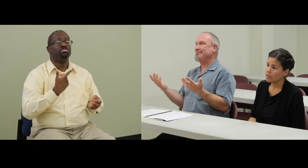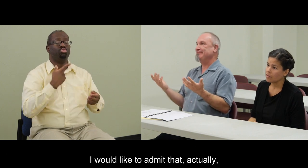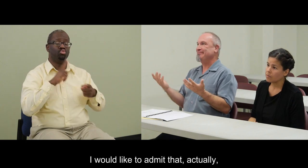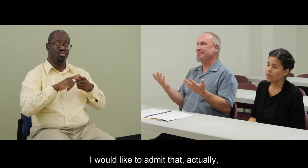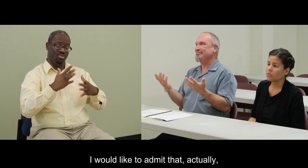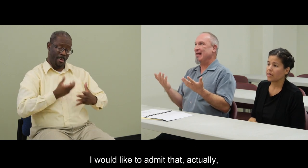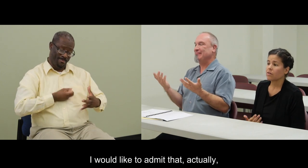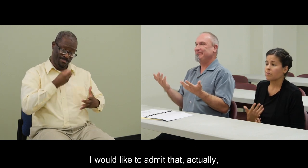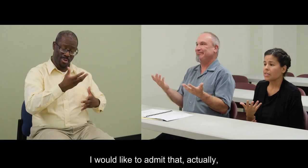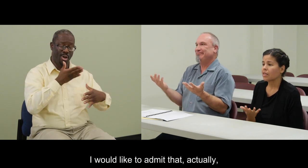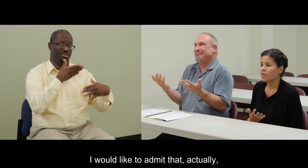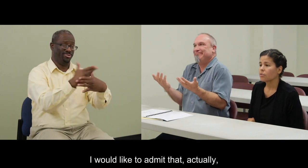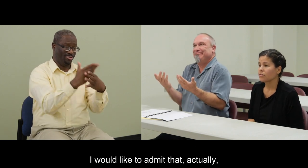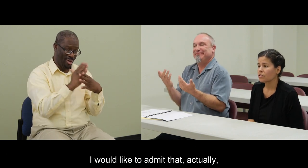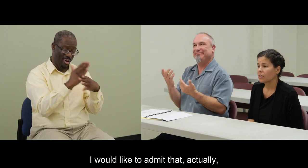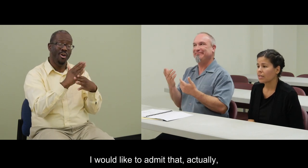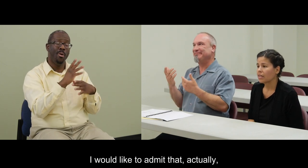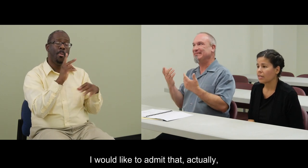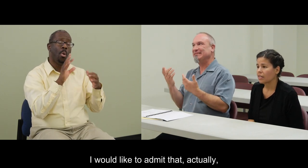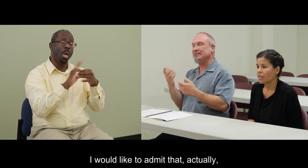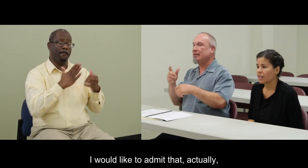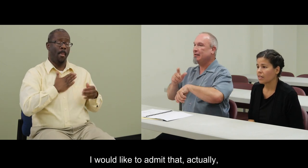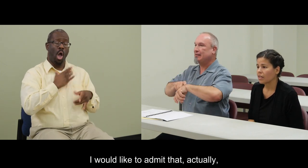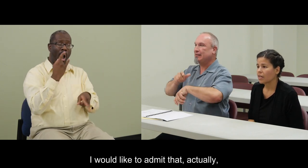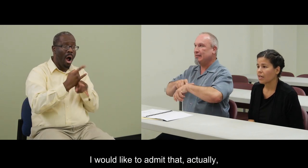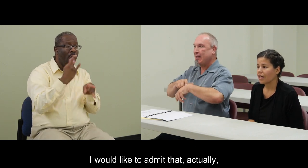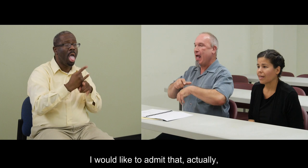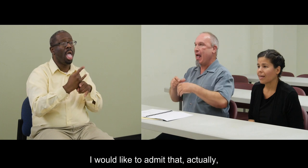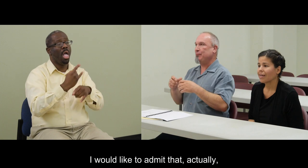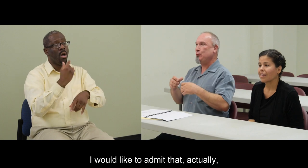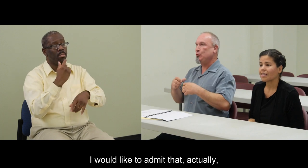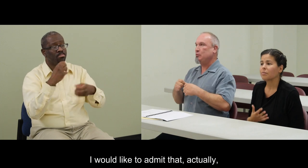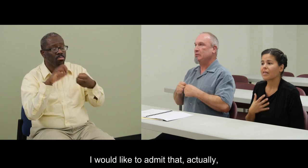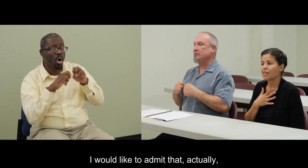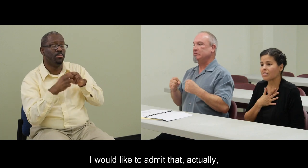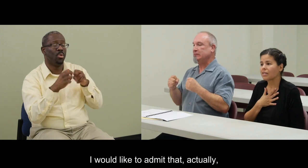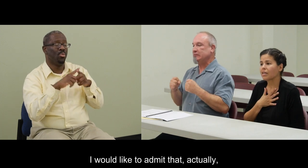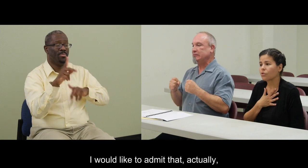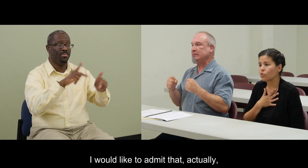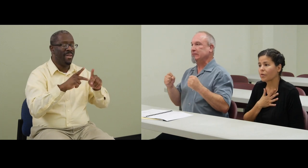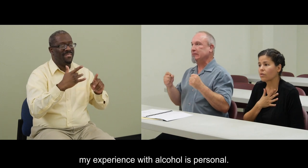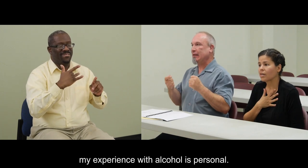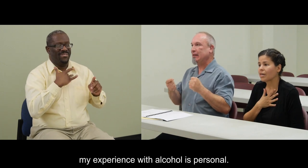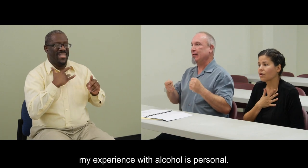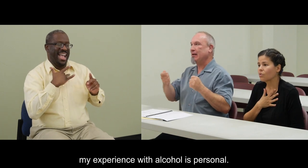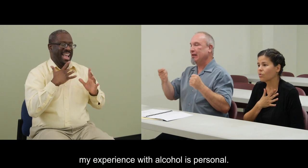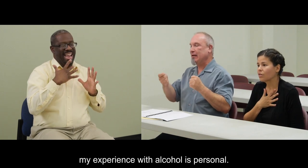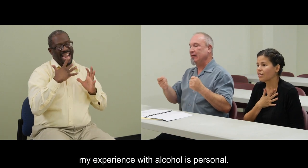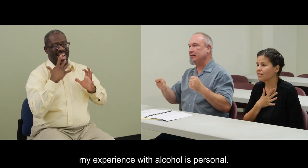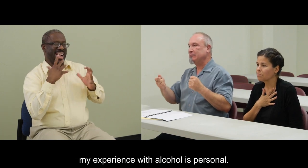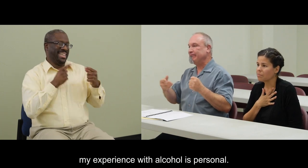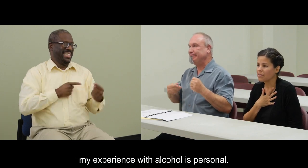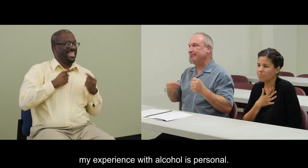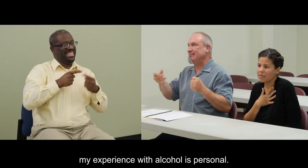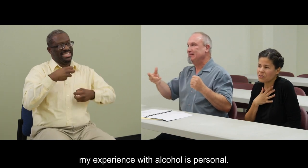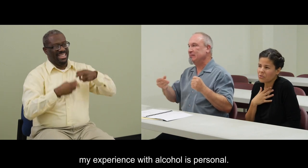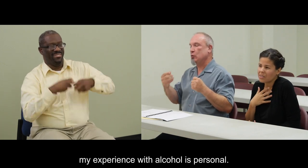Bueno, quiero admitirle, profesora, que en realidad la experiencia que yo tuve con el alcohol es personal.